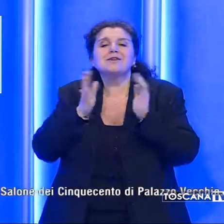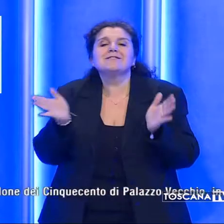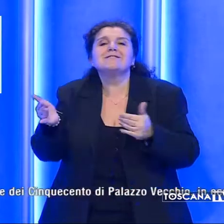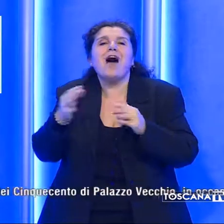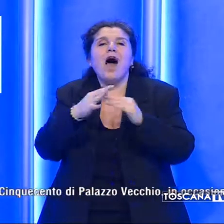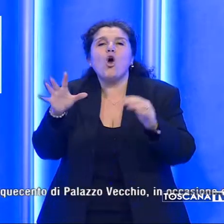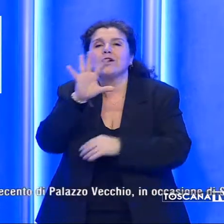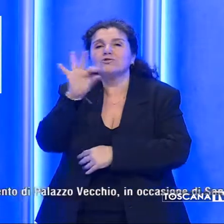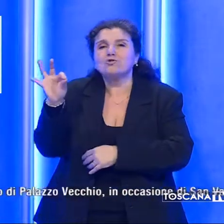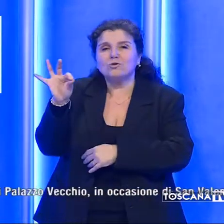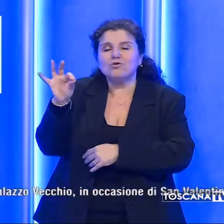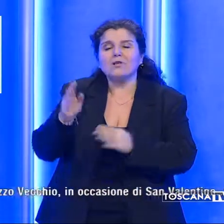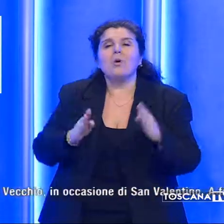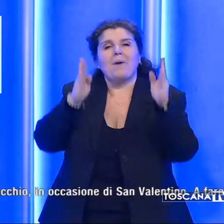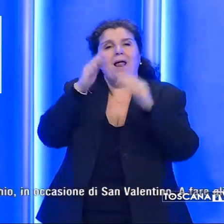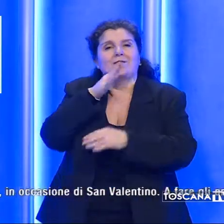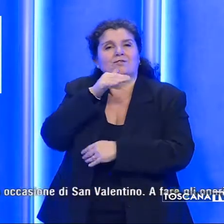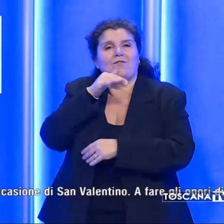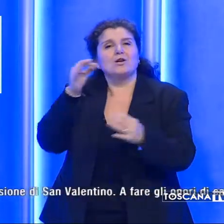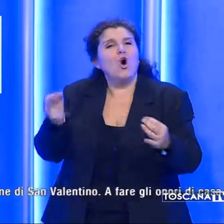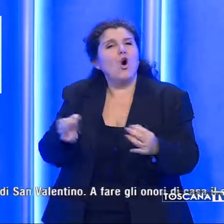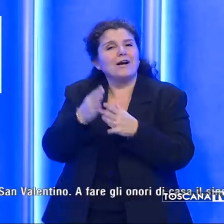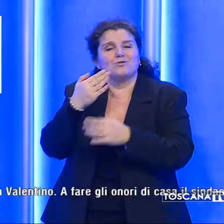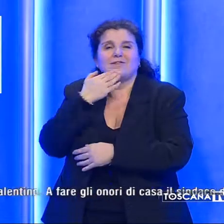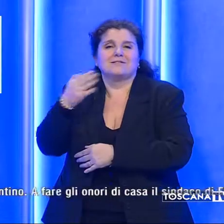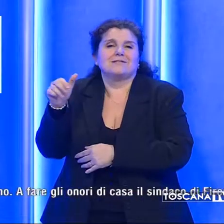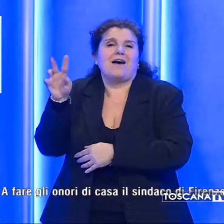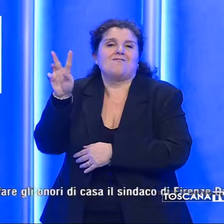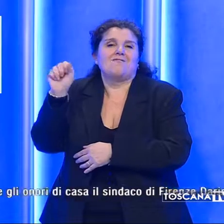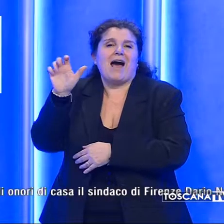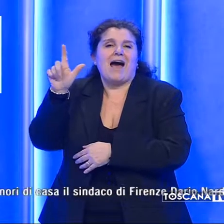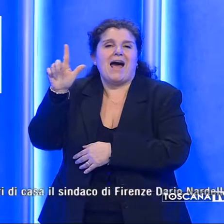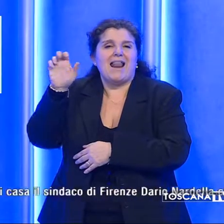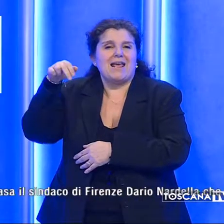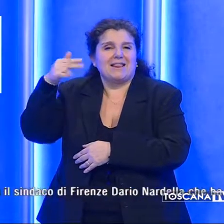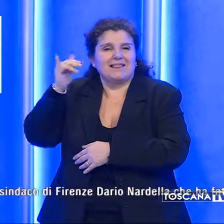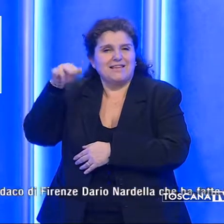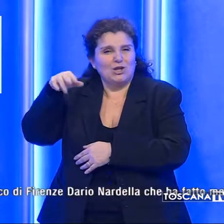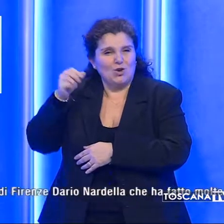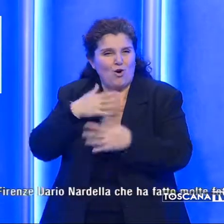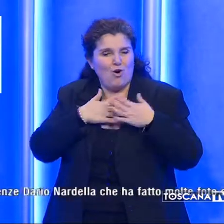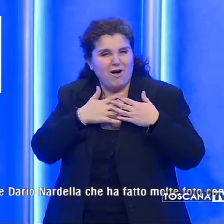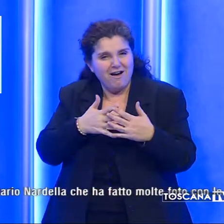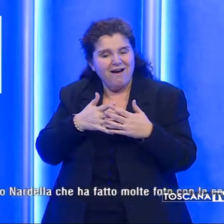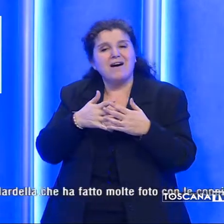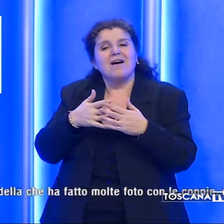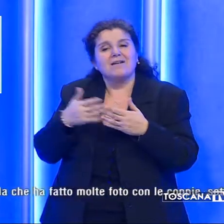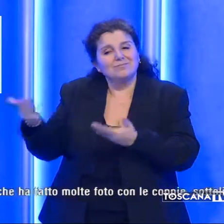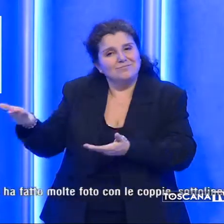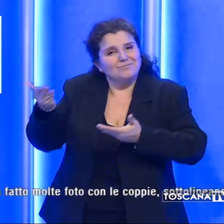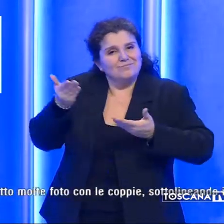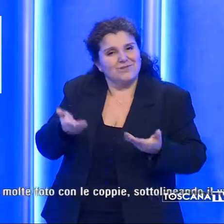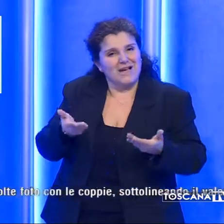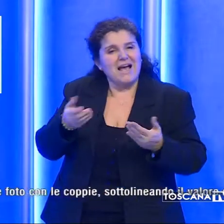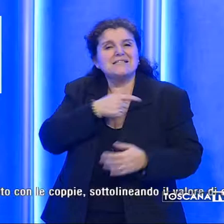dei 500 di Palazzo Vecchio in occasione di San Valentino. A fare gli onori di casa, il sindaco di